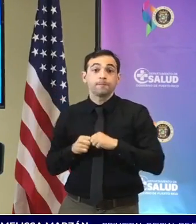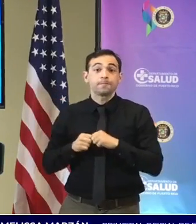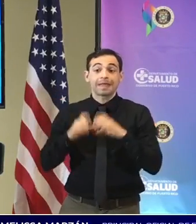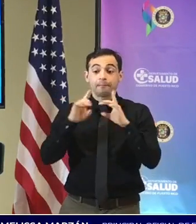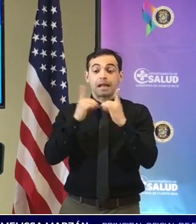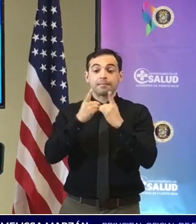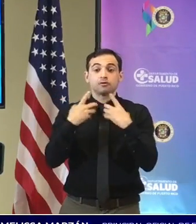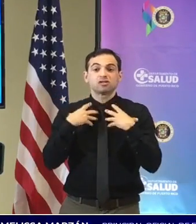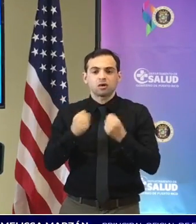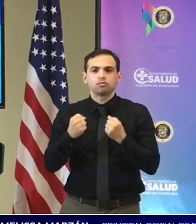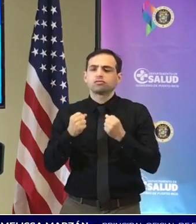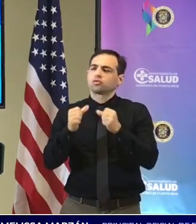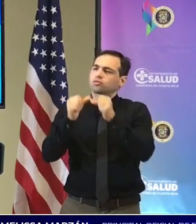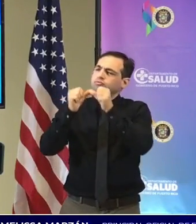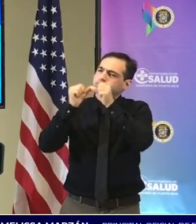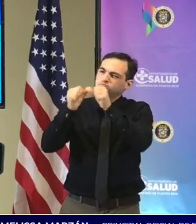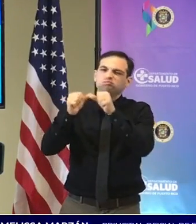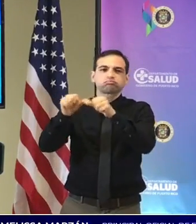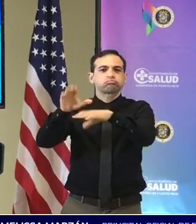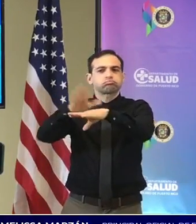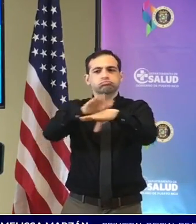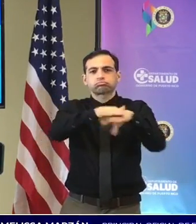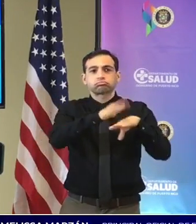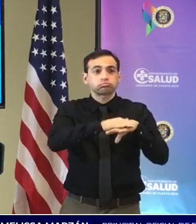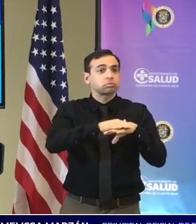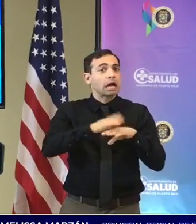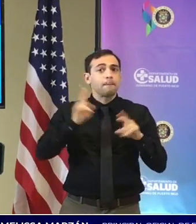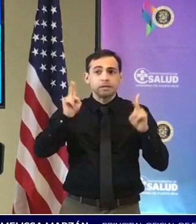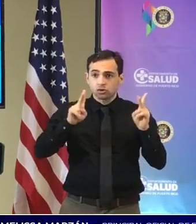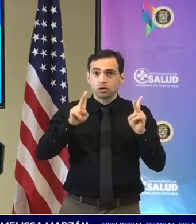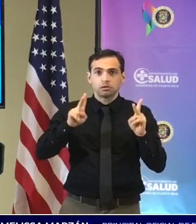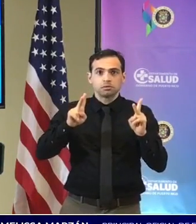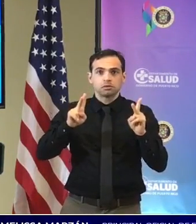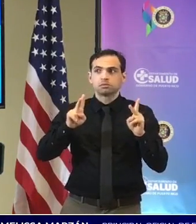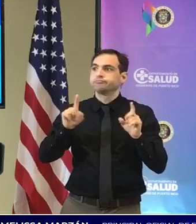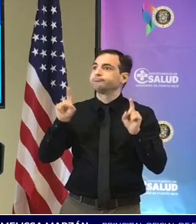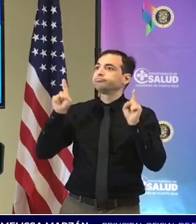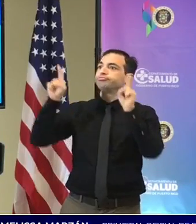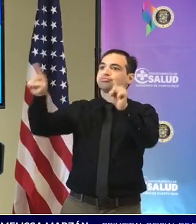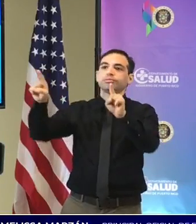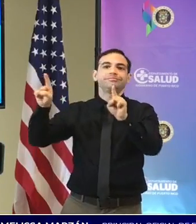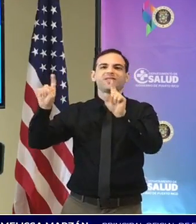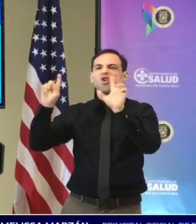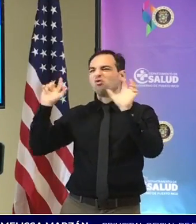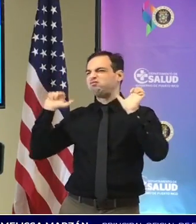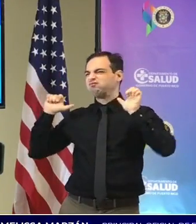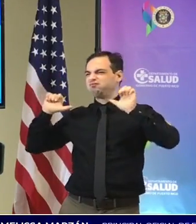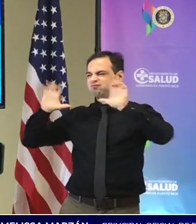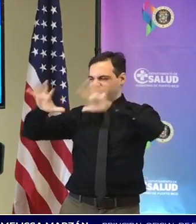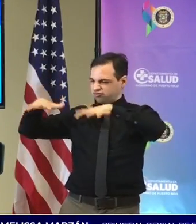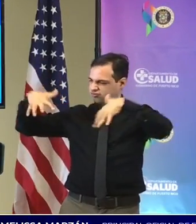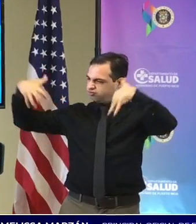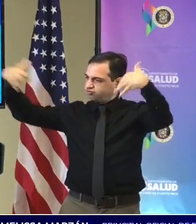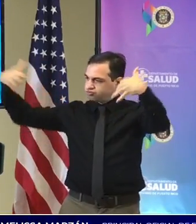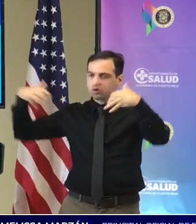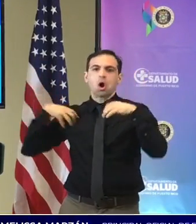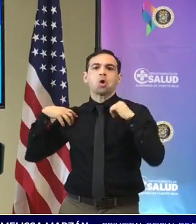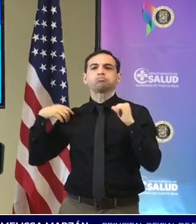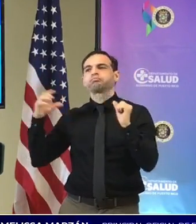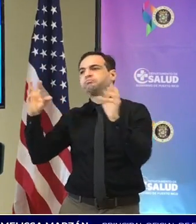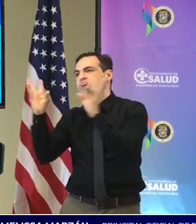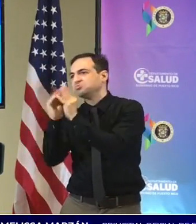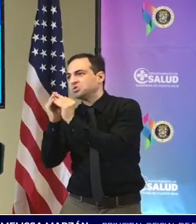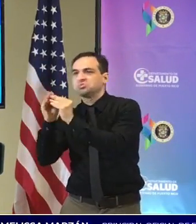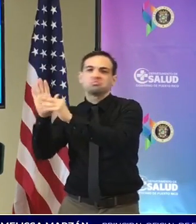salud a que las personas que han participado de eventos multitudinarios personas que hayan estado recientemente de viaje personas